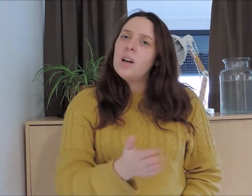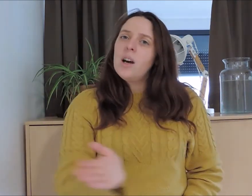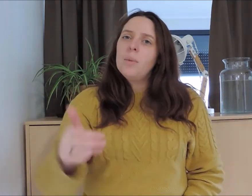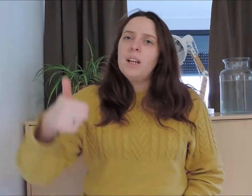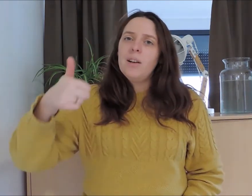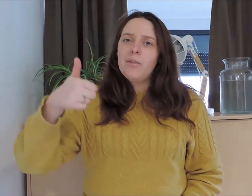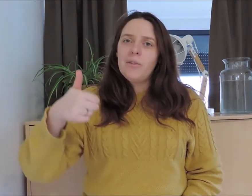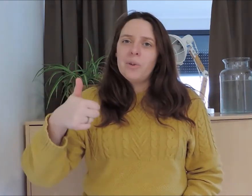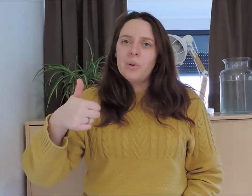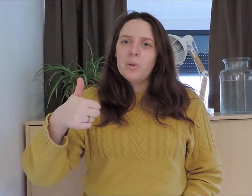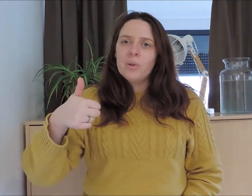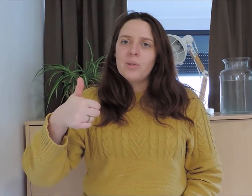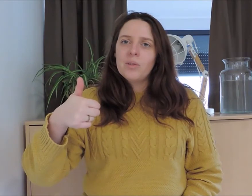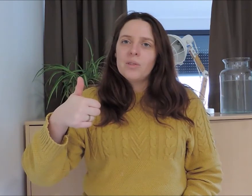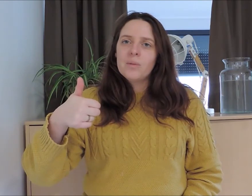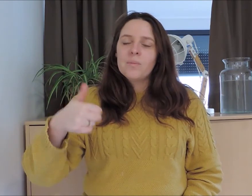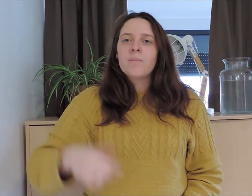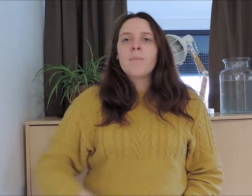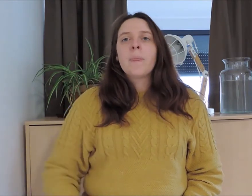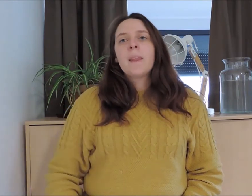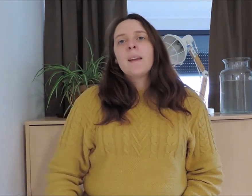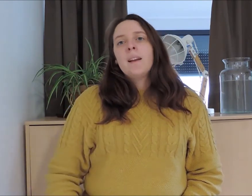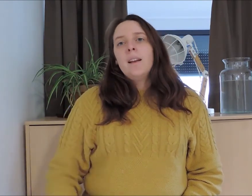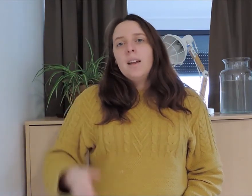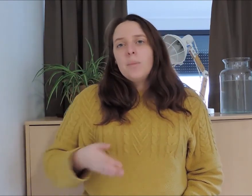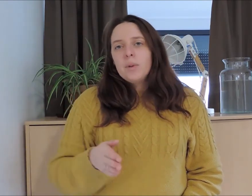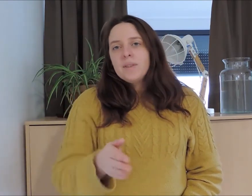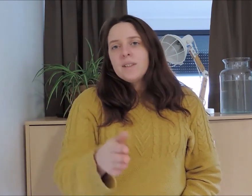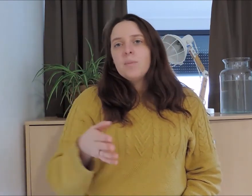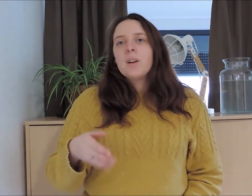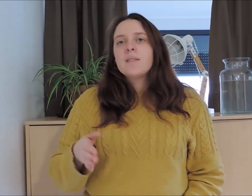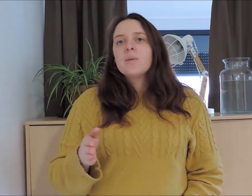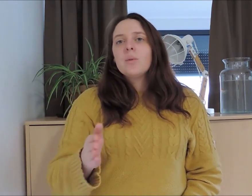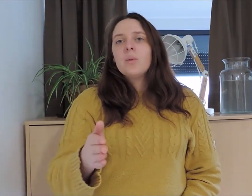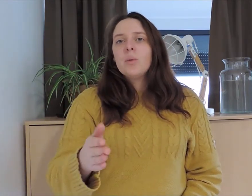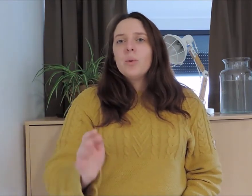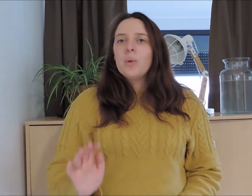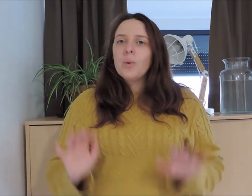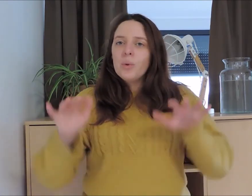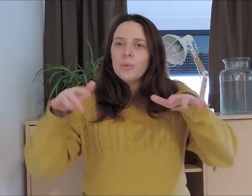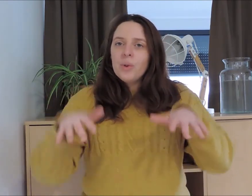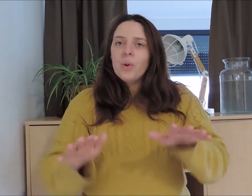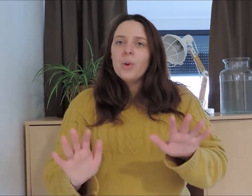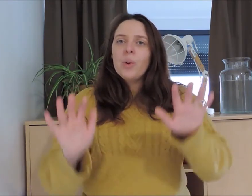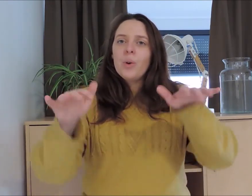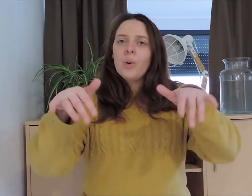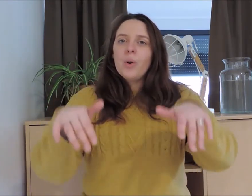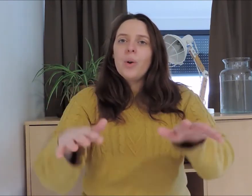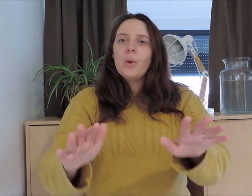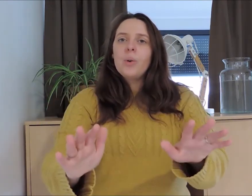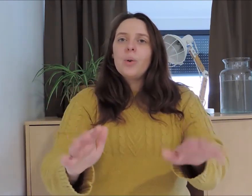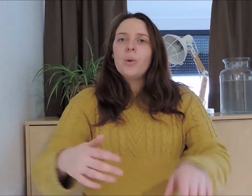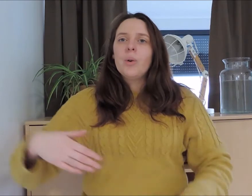comme il faut Les petits poissons dans l'eau